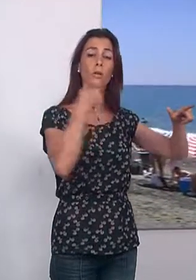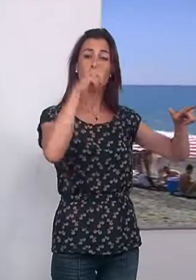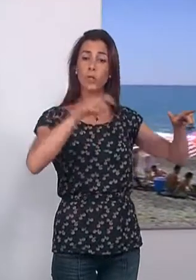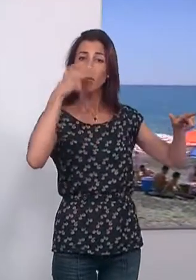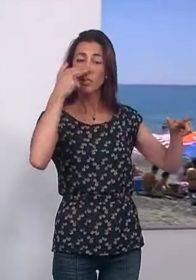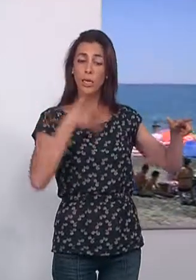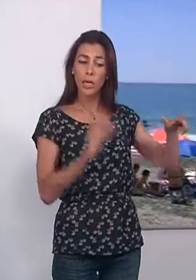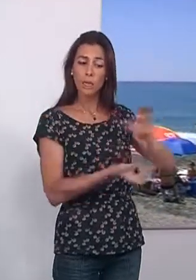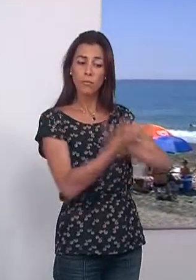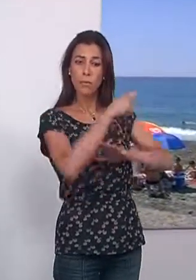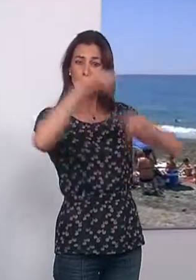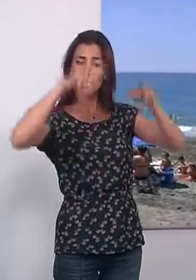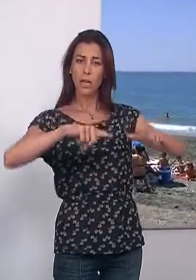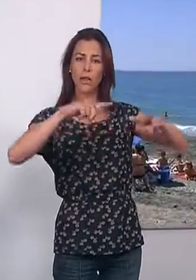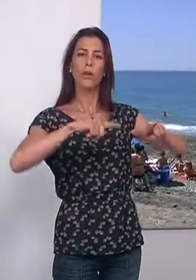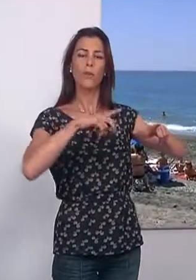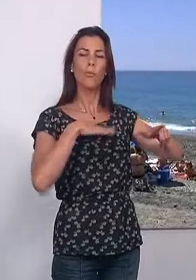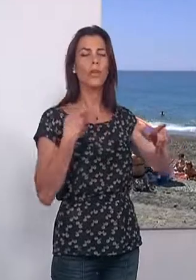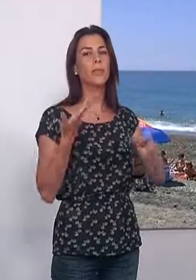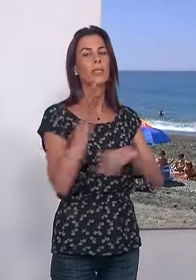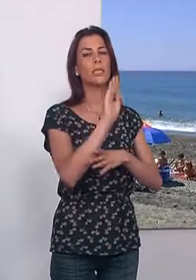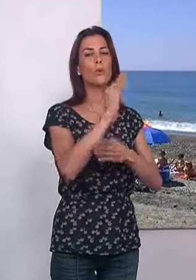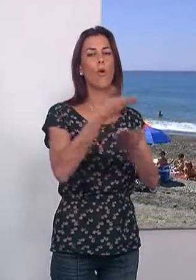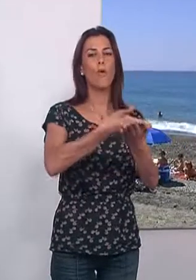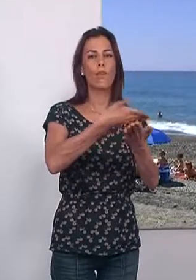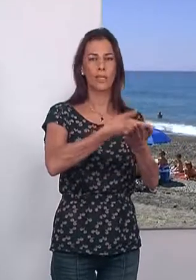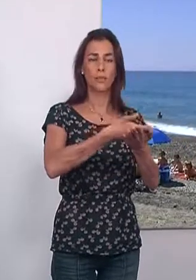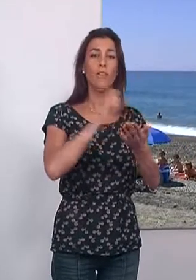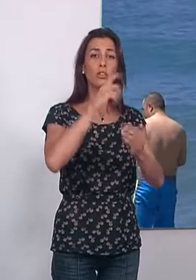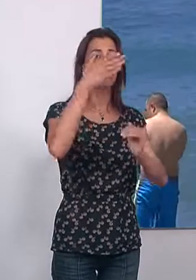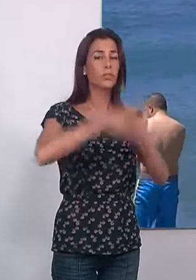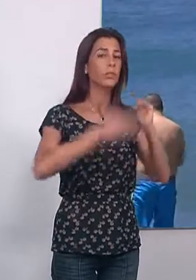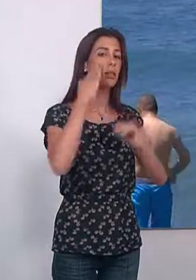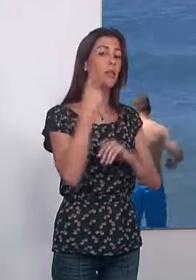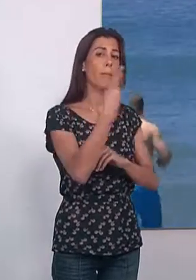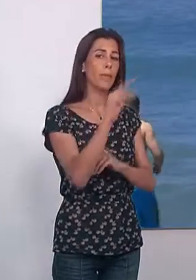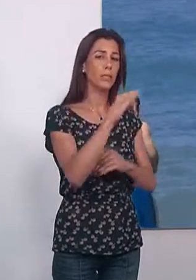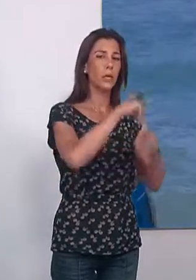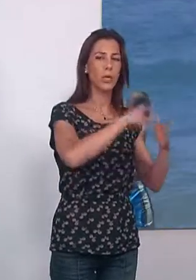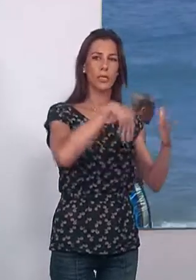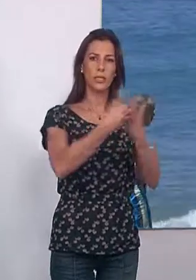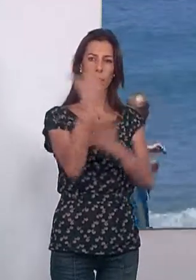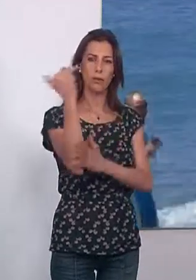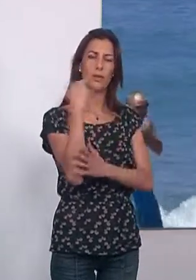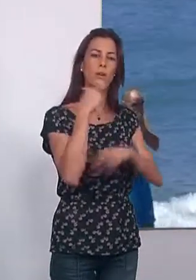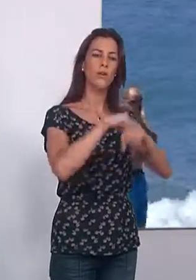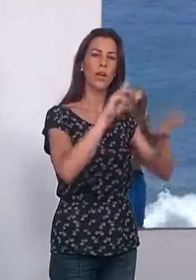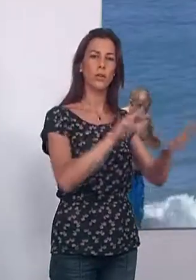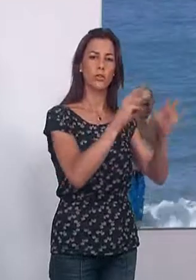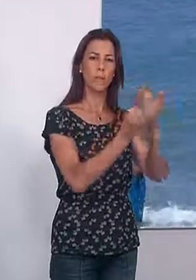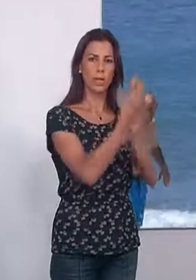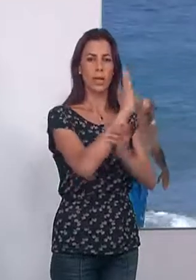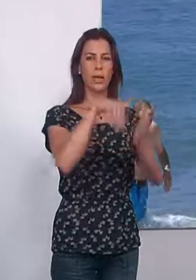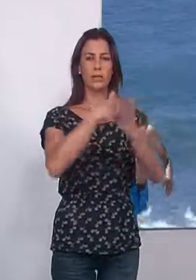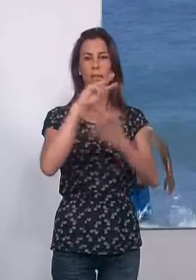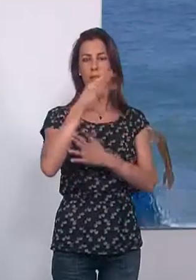interesada en montar esta instalación podrá presentar su oferta hasta el día 20 de luna a viernes de 8